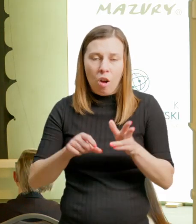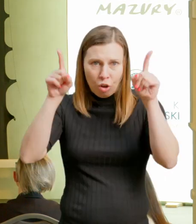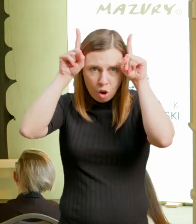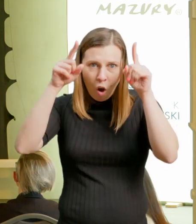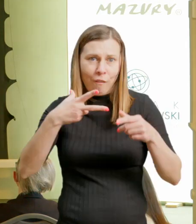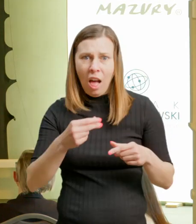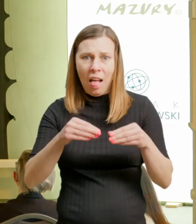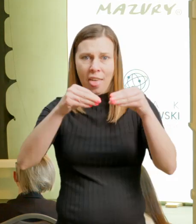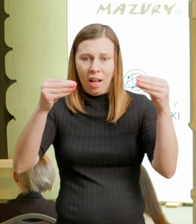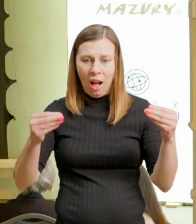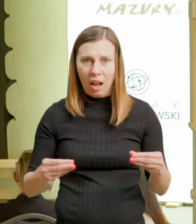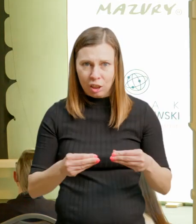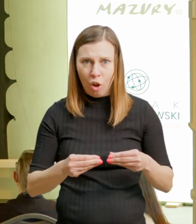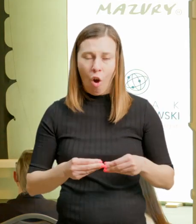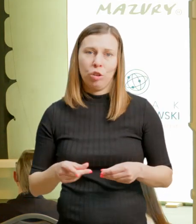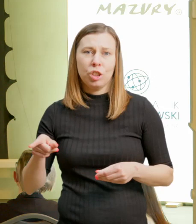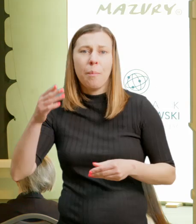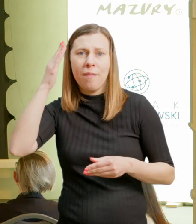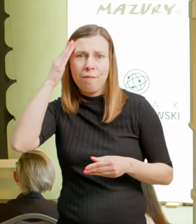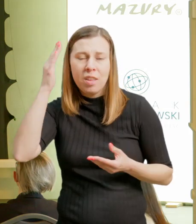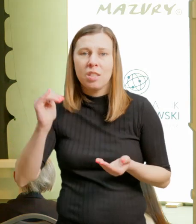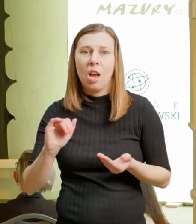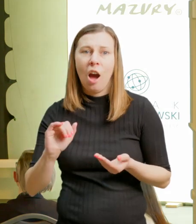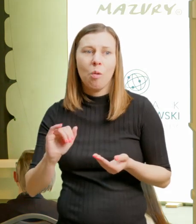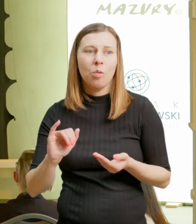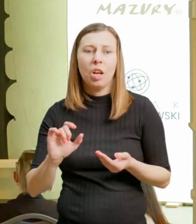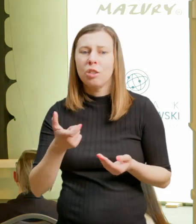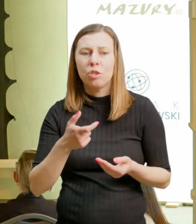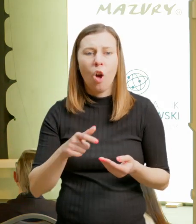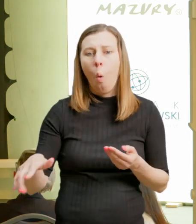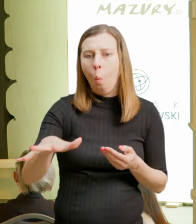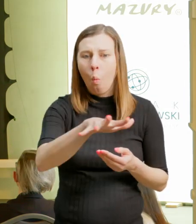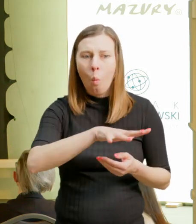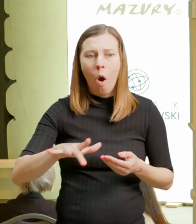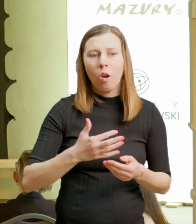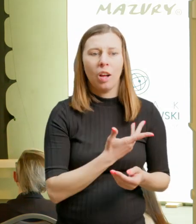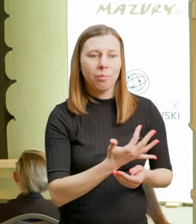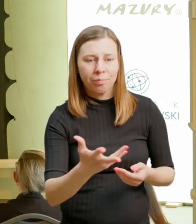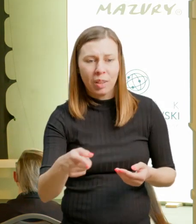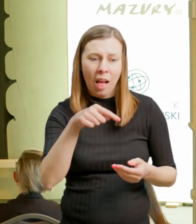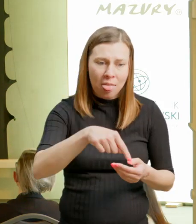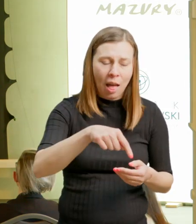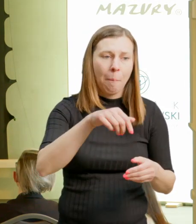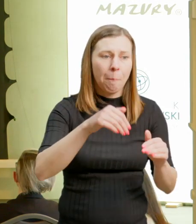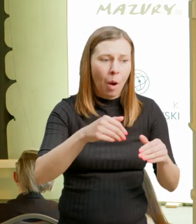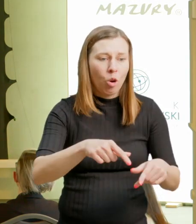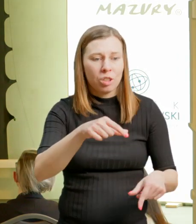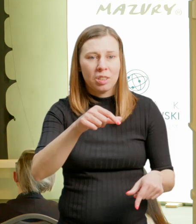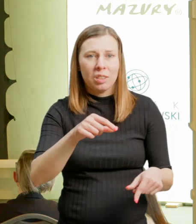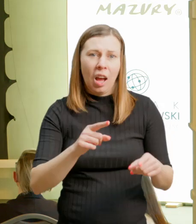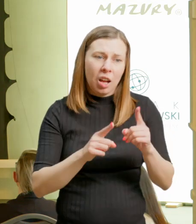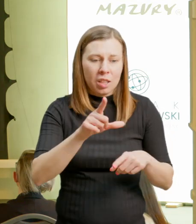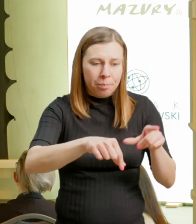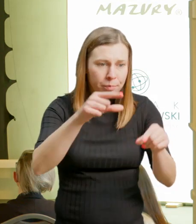dodane, żeby rozpoznawały poszczególne chociażby warzywa. Bardzo chętnie